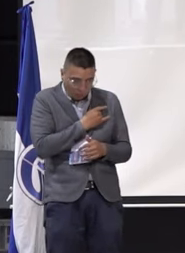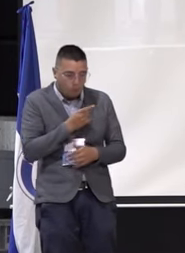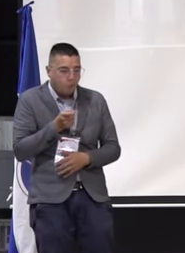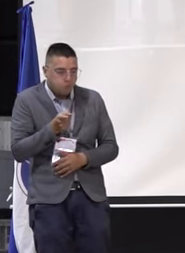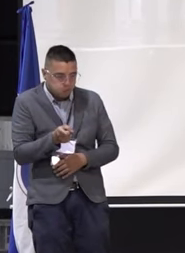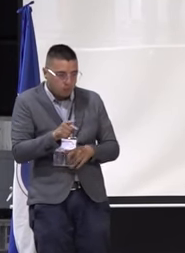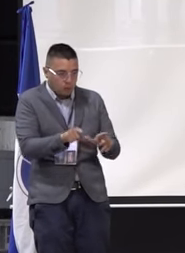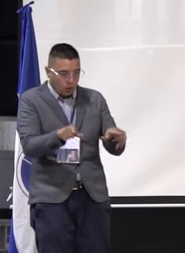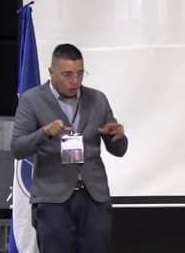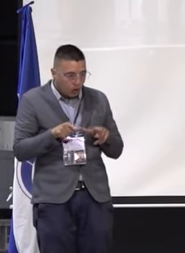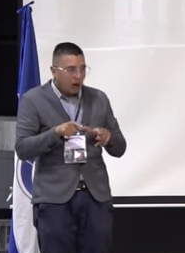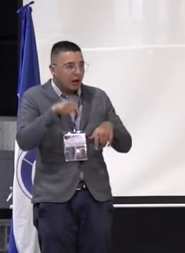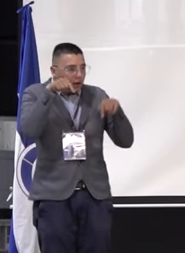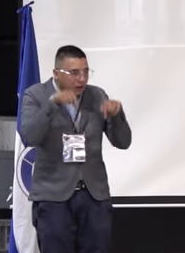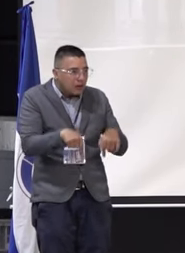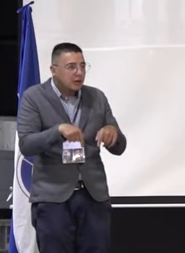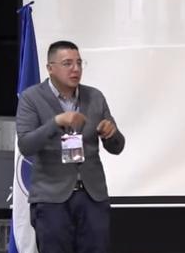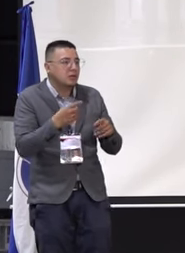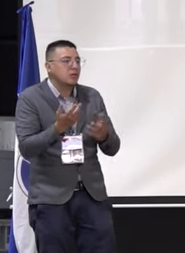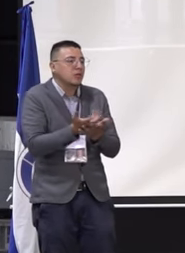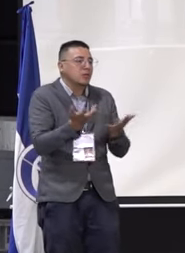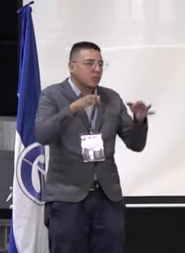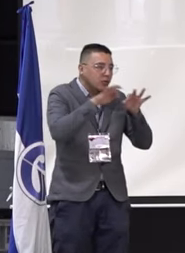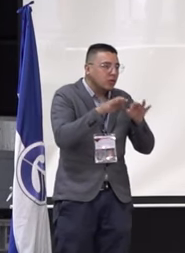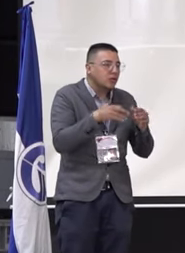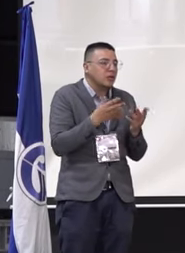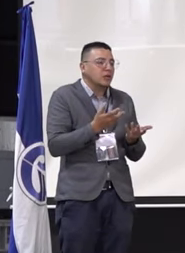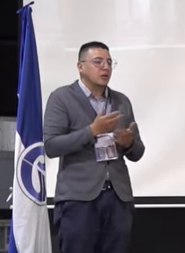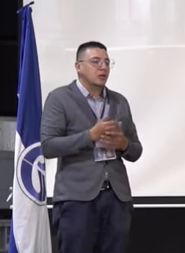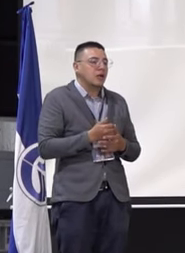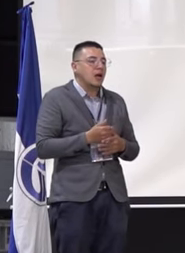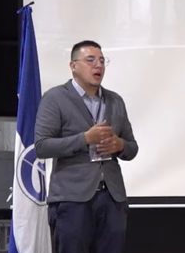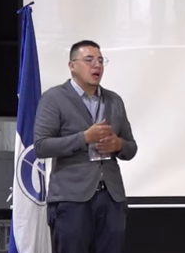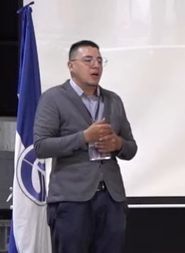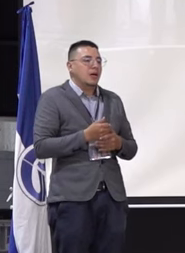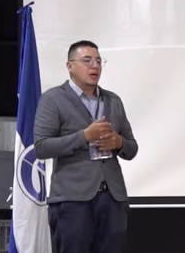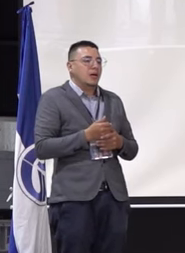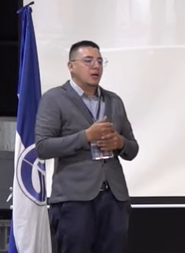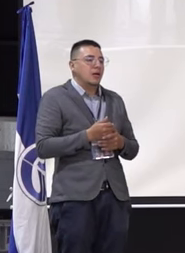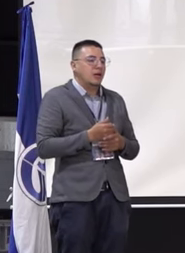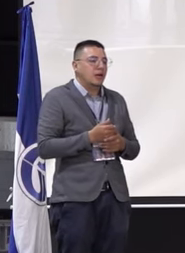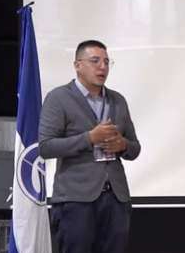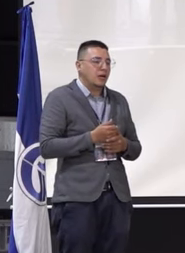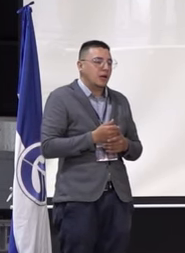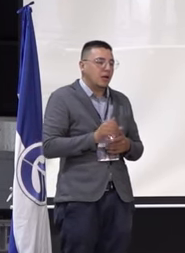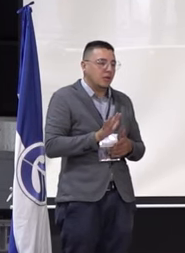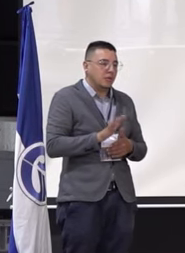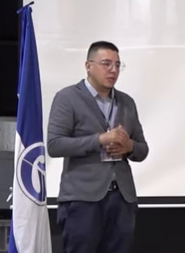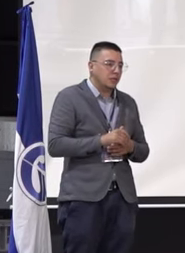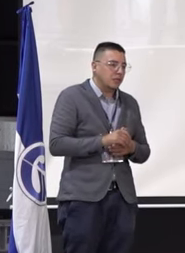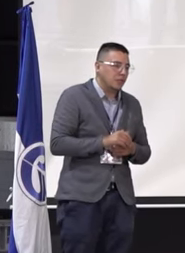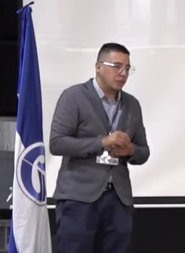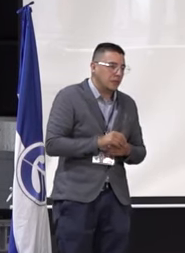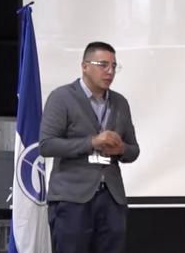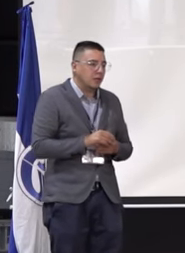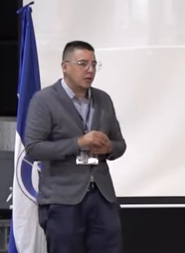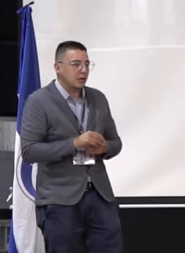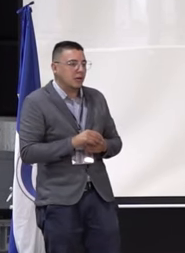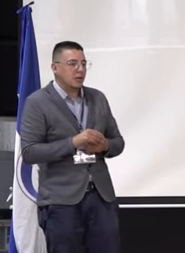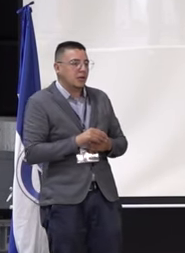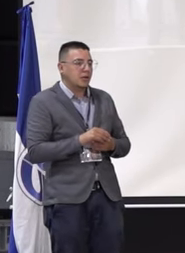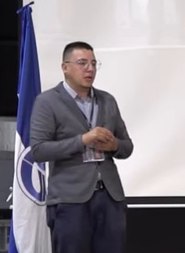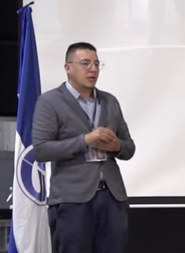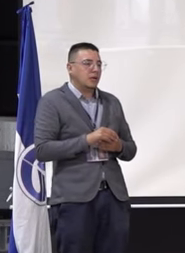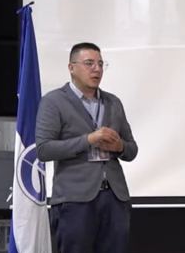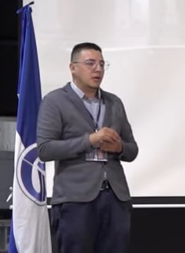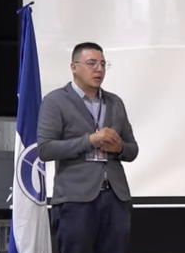donde podría estar mucho mejor de lo que está ahora. Entonces, básicamente nosotros nos revisamos fue el plan, ay perdón, que es que